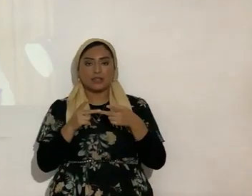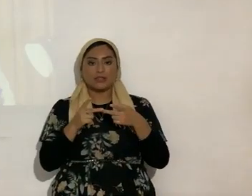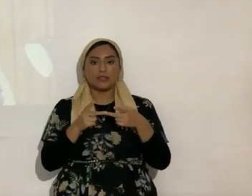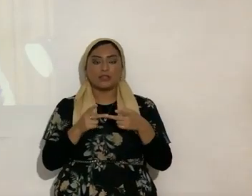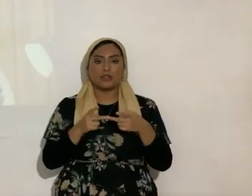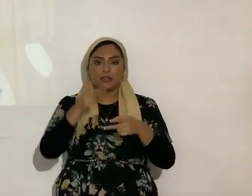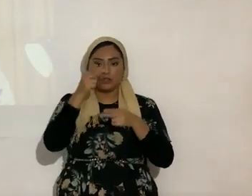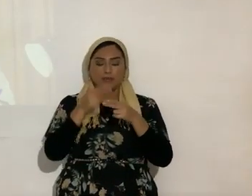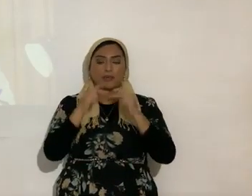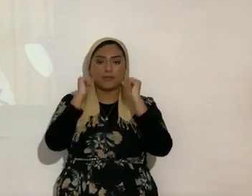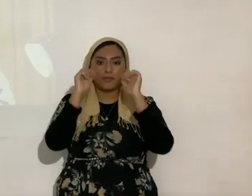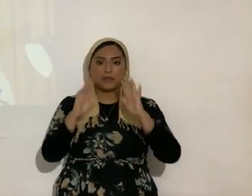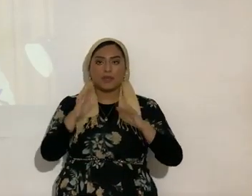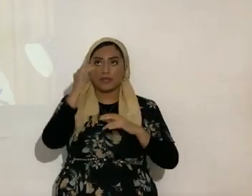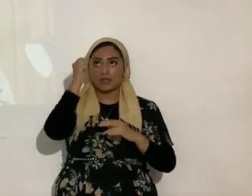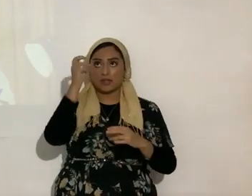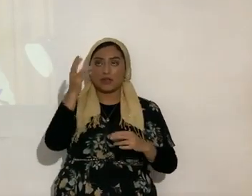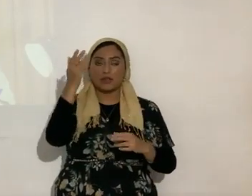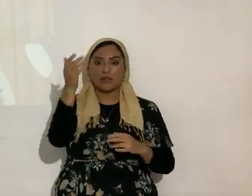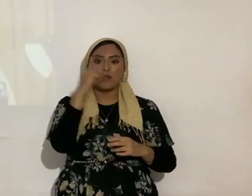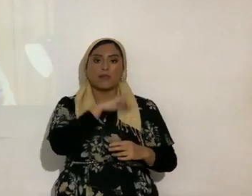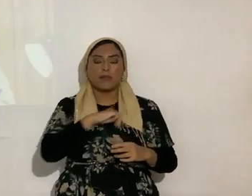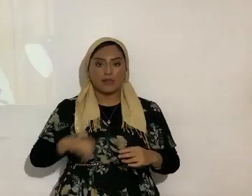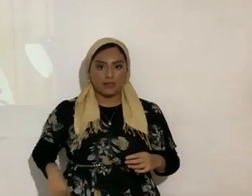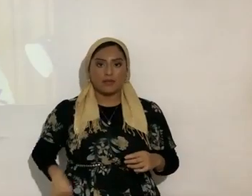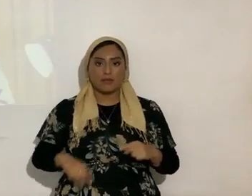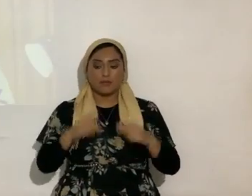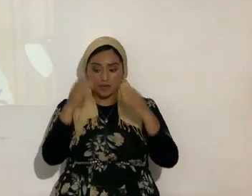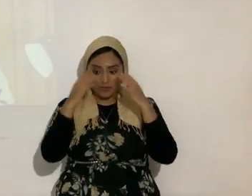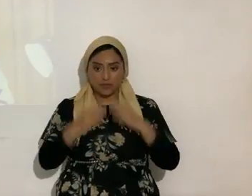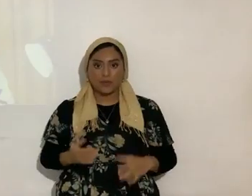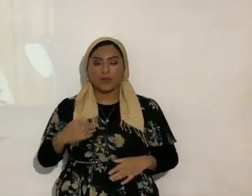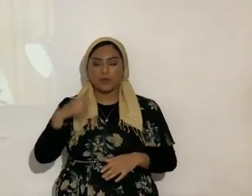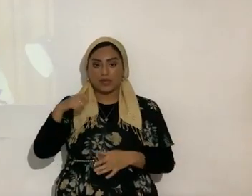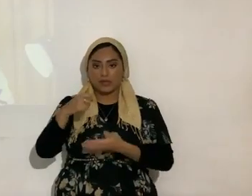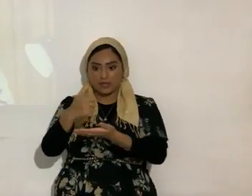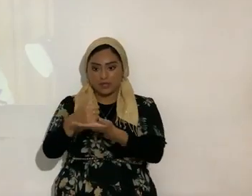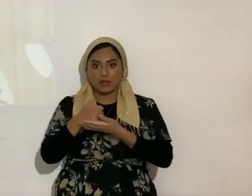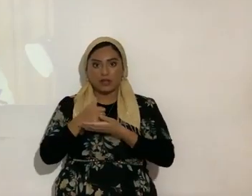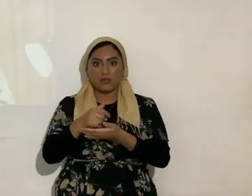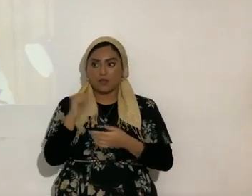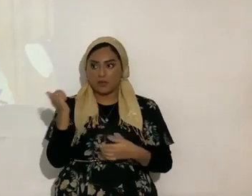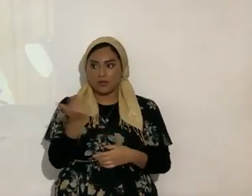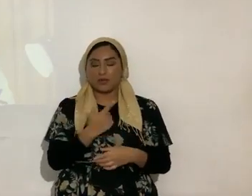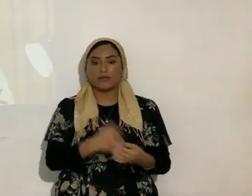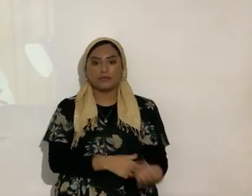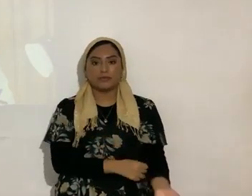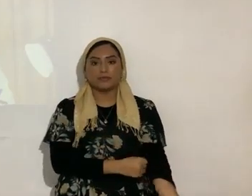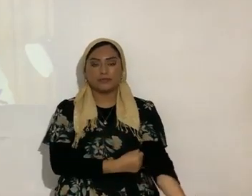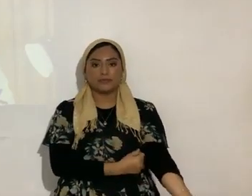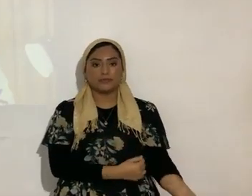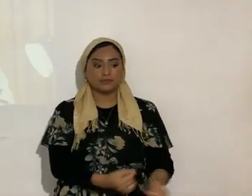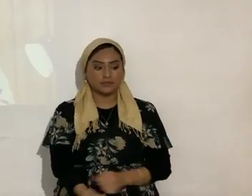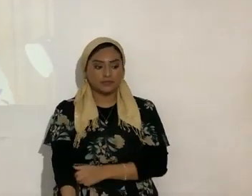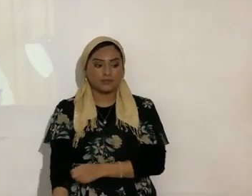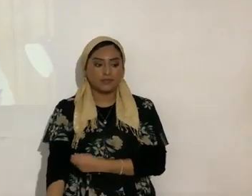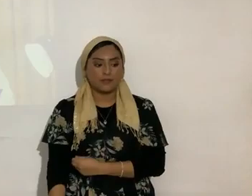Yashu Mashi pero como cuerpo nos necesitamos todos ¿sí? y la